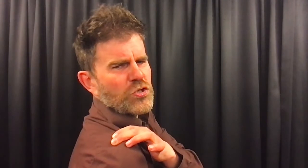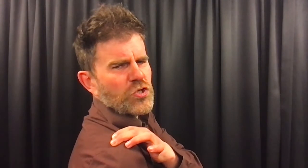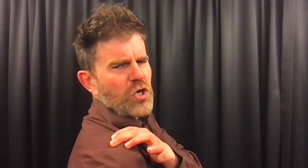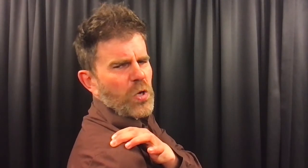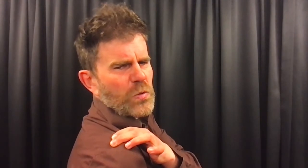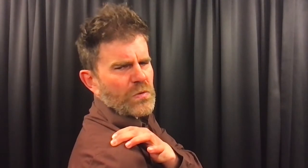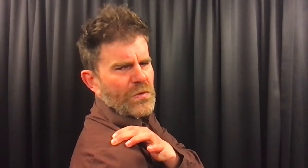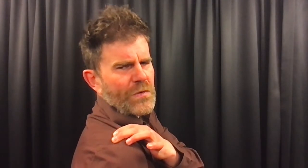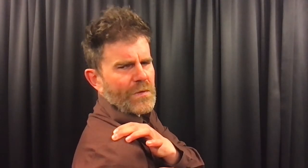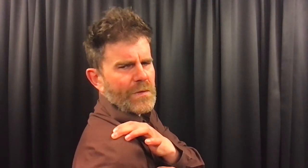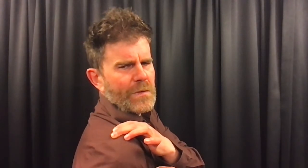schouder.